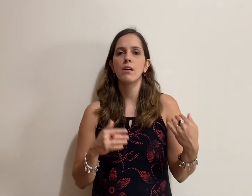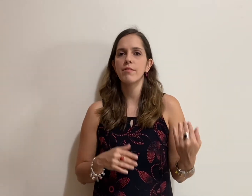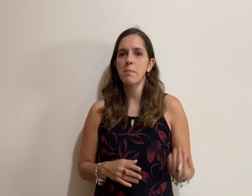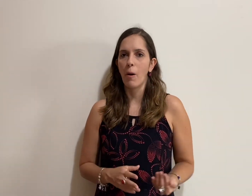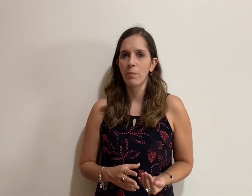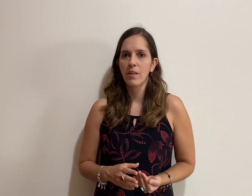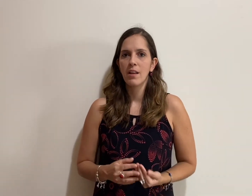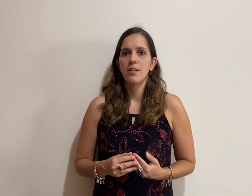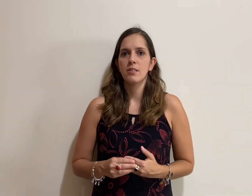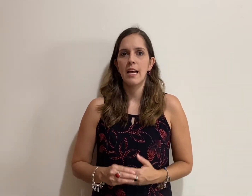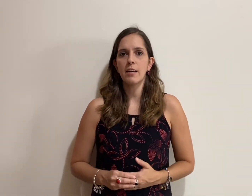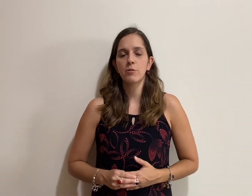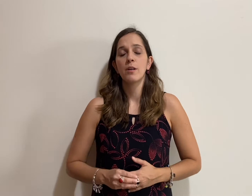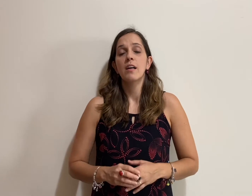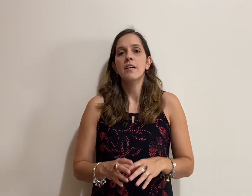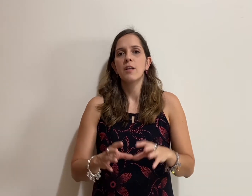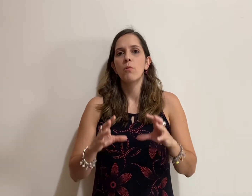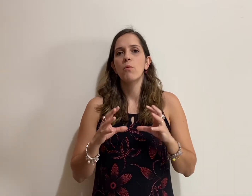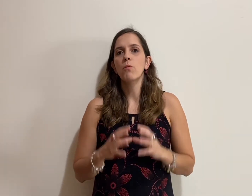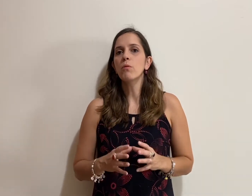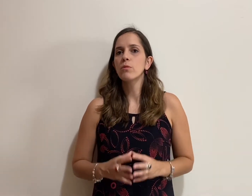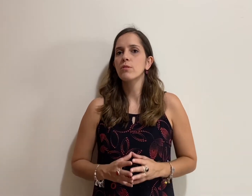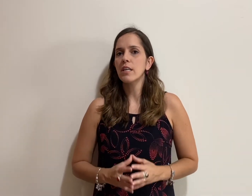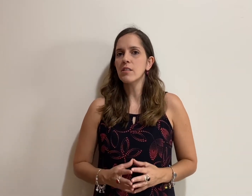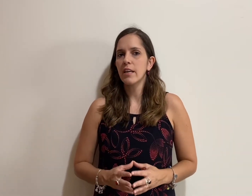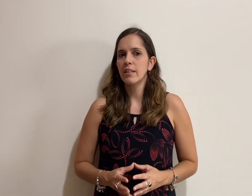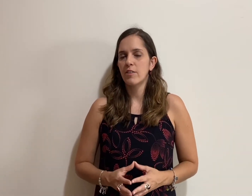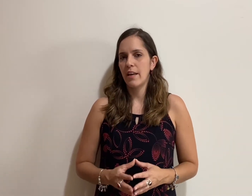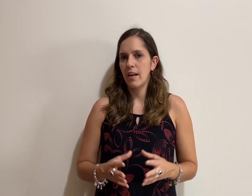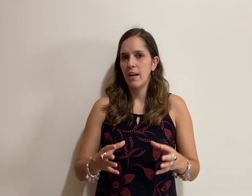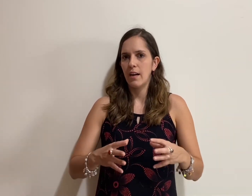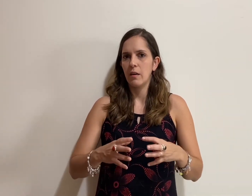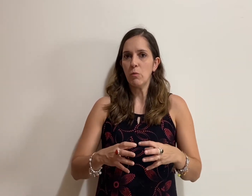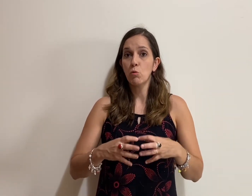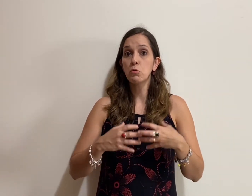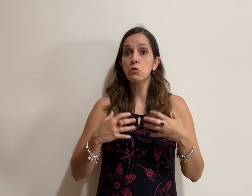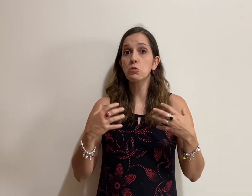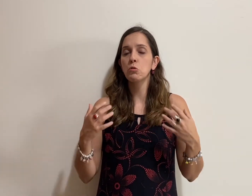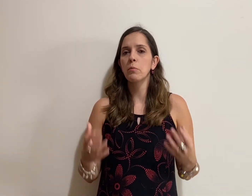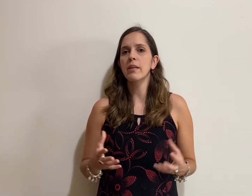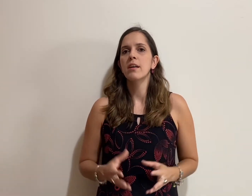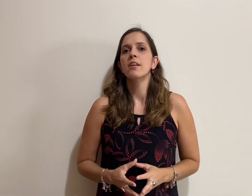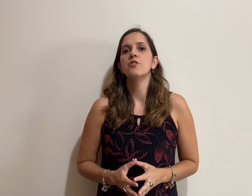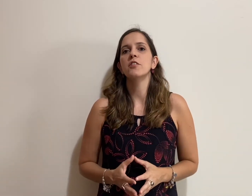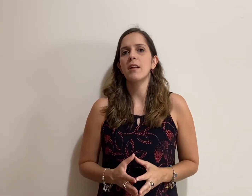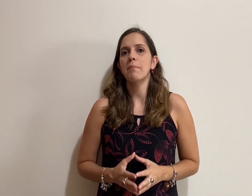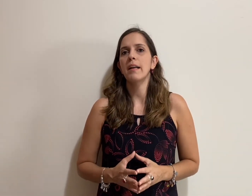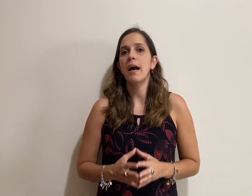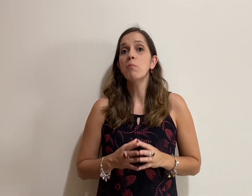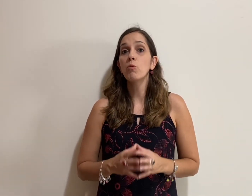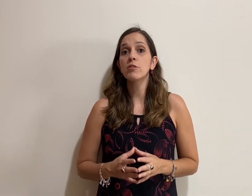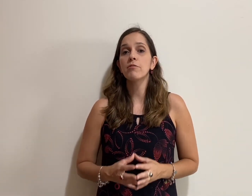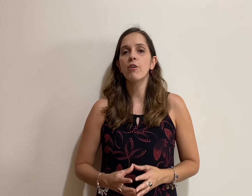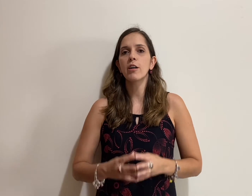verbal, certo? Então, o Apuzinski, ele tem o costume de trabalhar muito forte